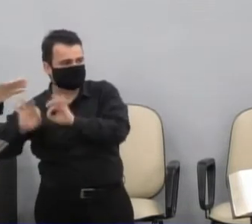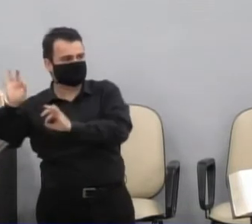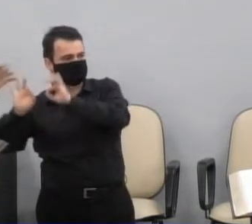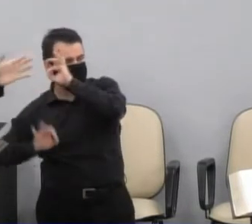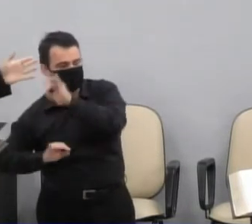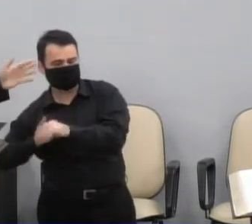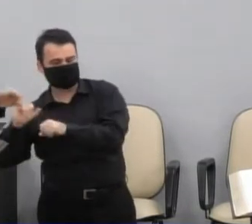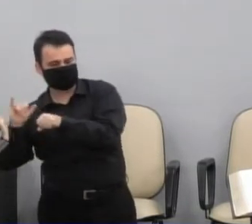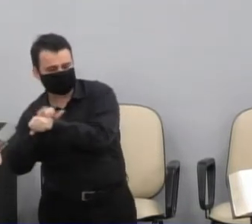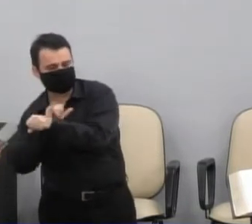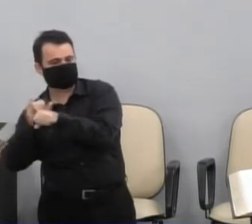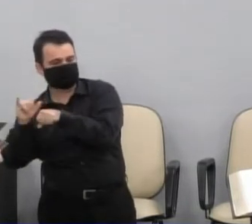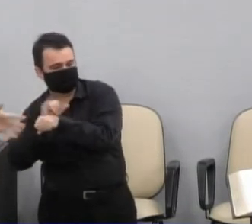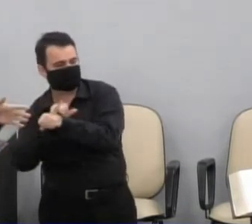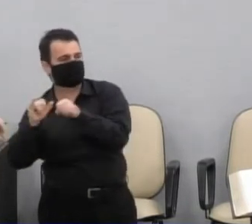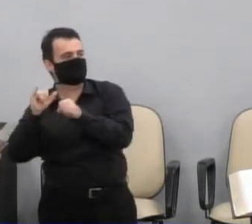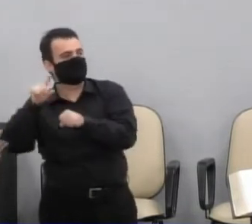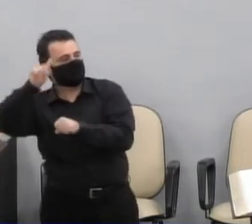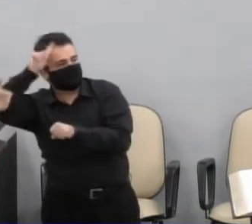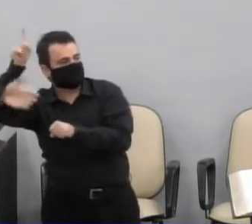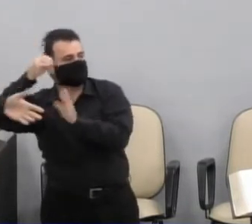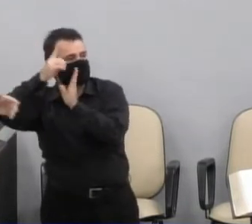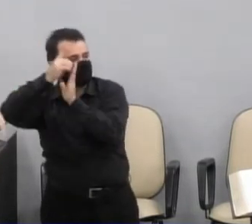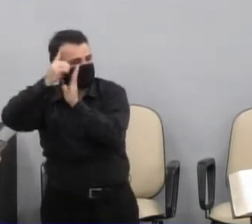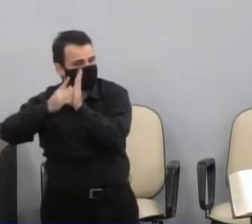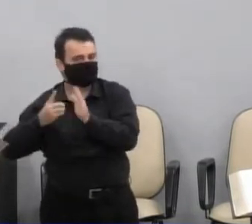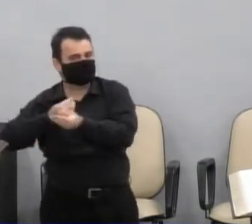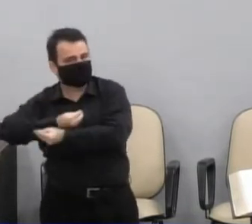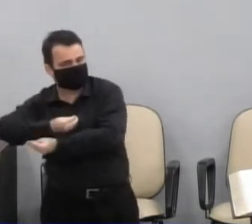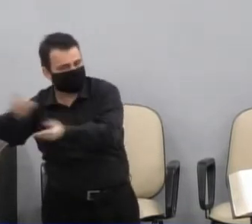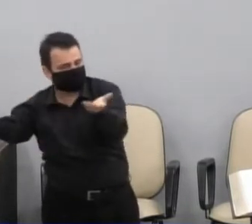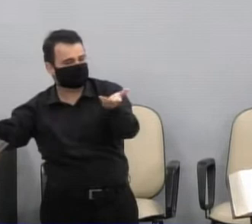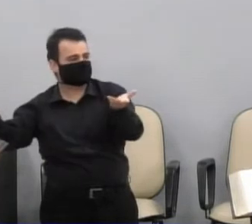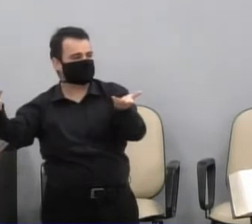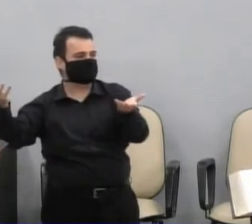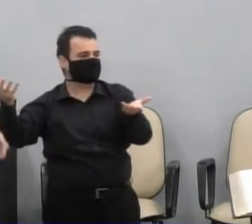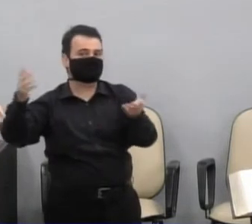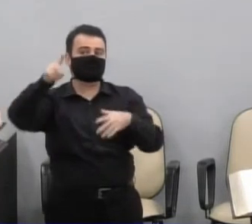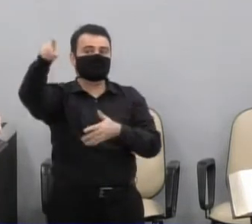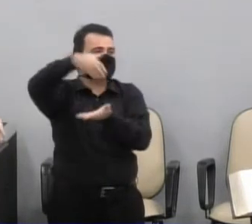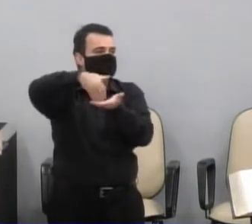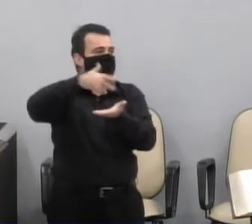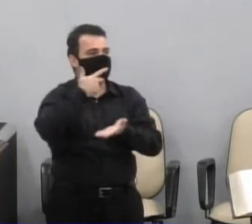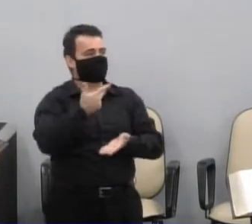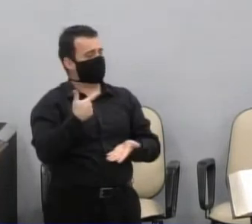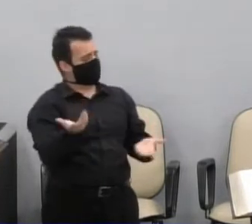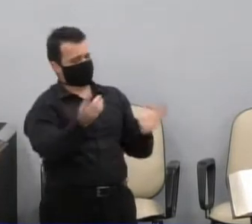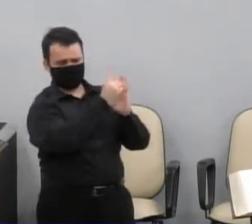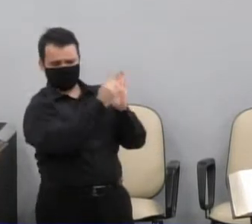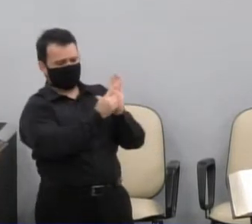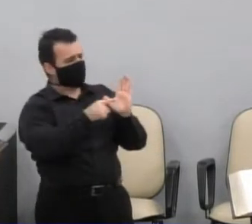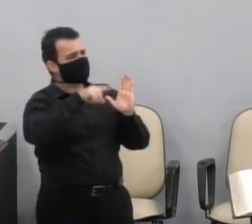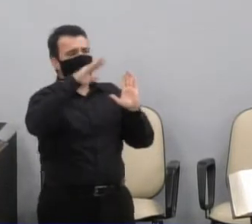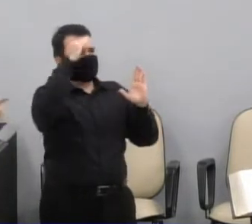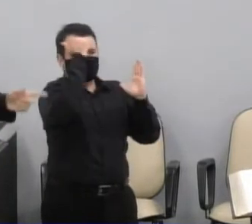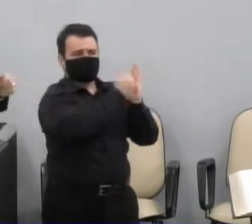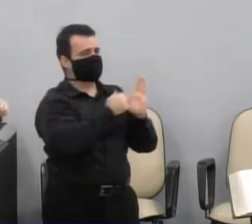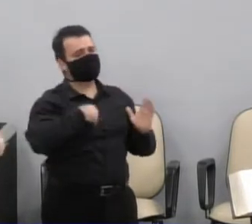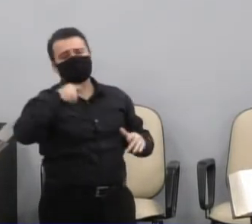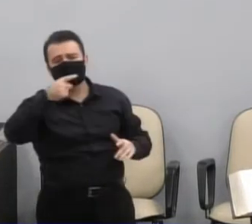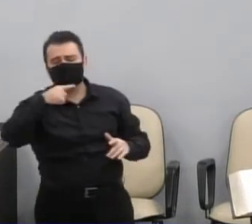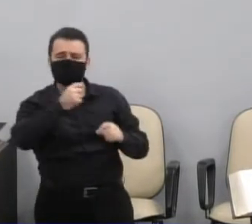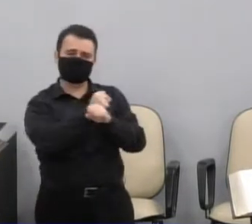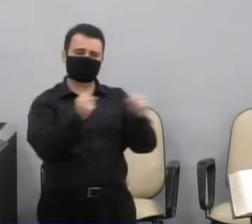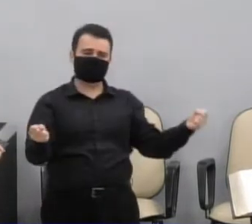considerado impraticável pelo secretário, por isso que eu queria que ele viesse aqui, é impraticável? E o